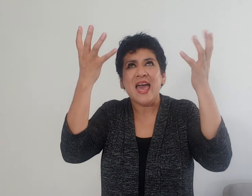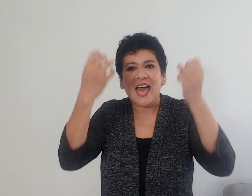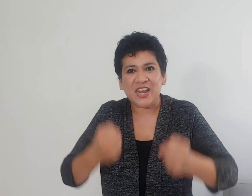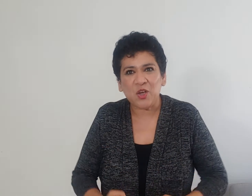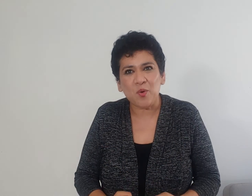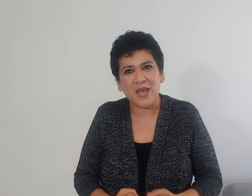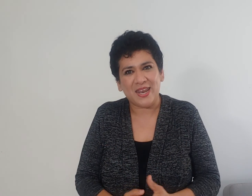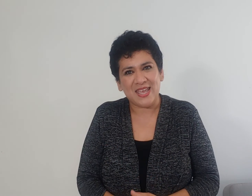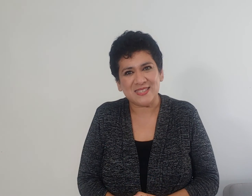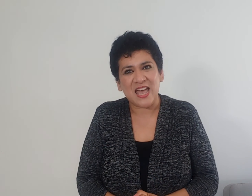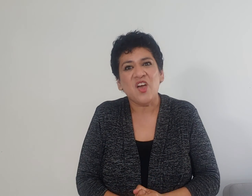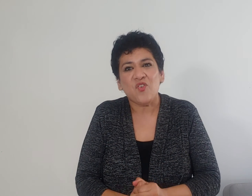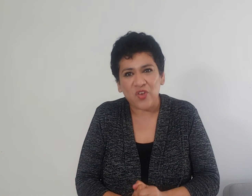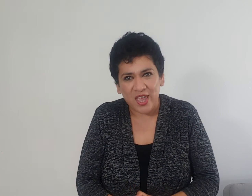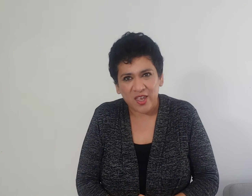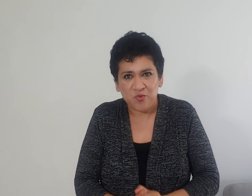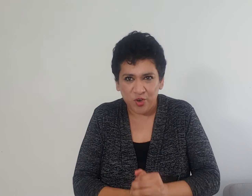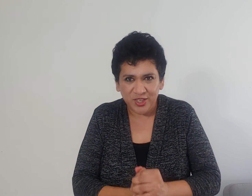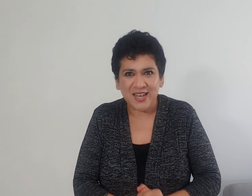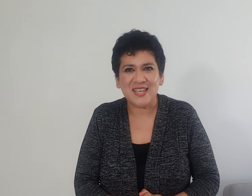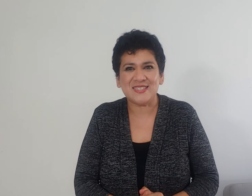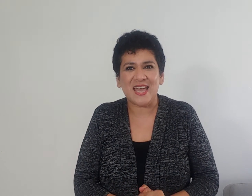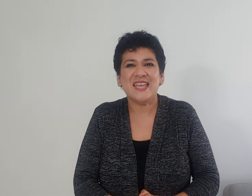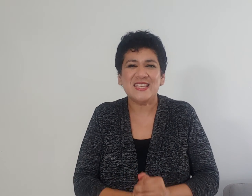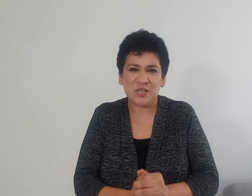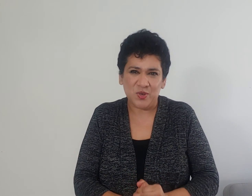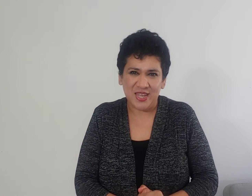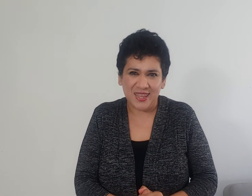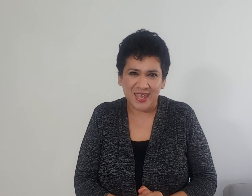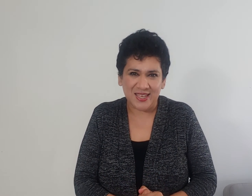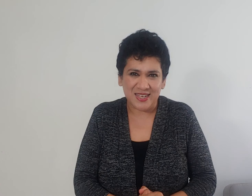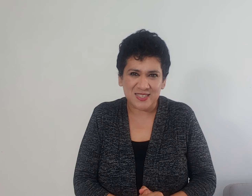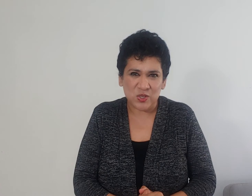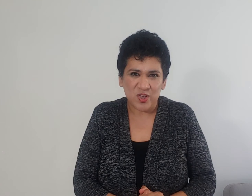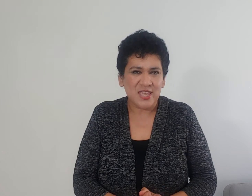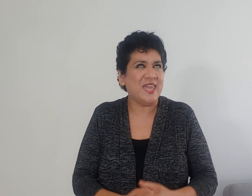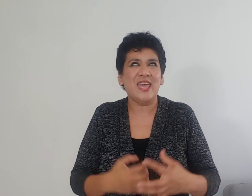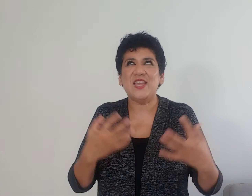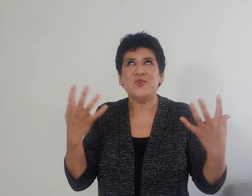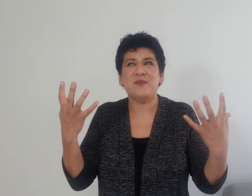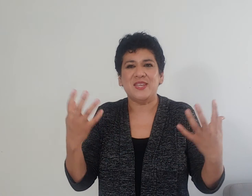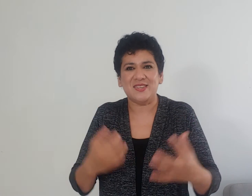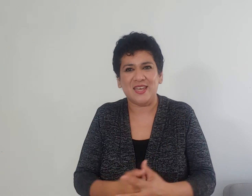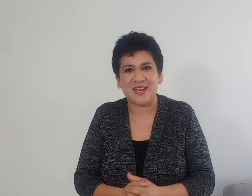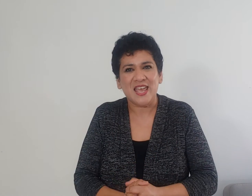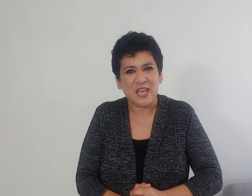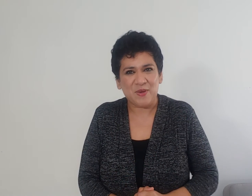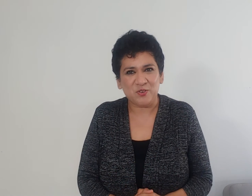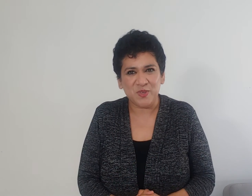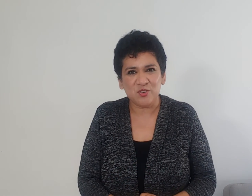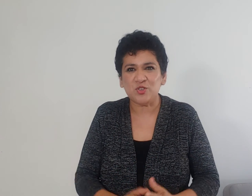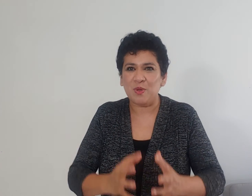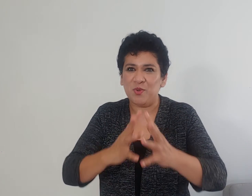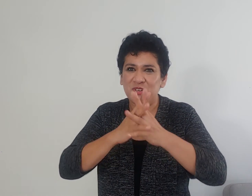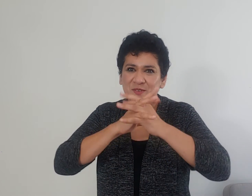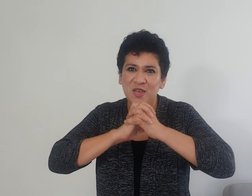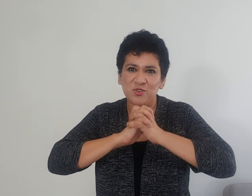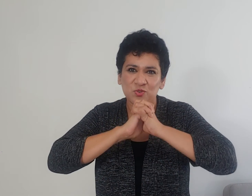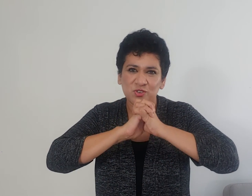a recobrar esa fe, fortaleza y seguridad en Cristo y que haya una vida eterna. Hermanos míos, tomémonos las manos unos